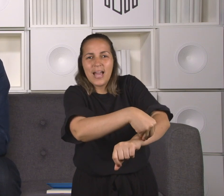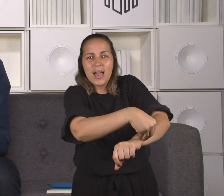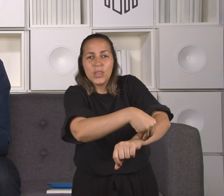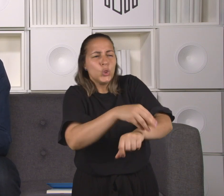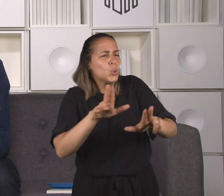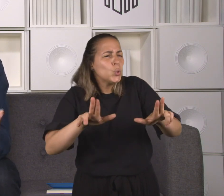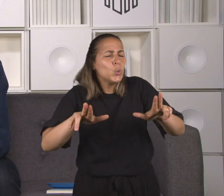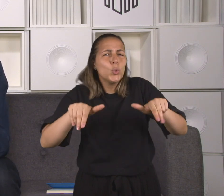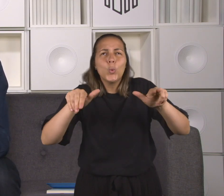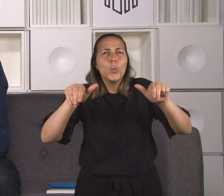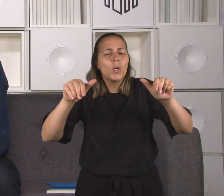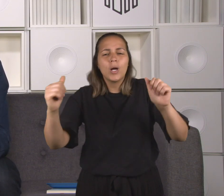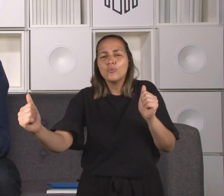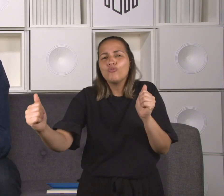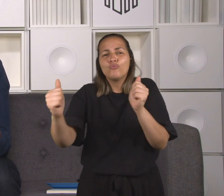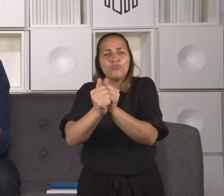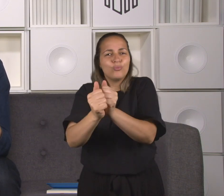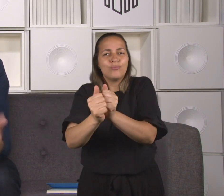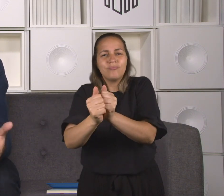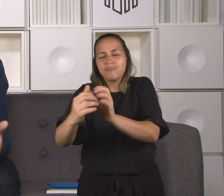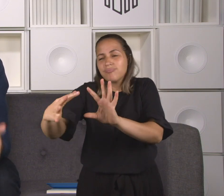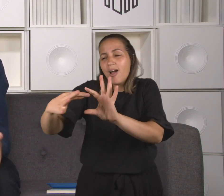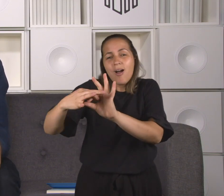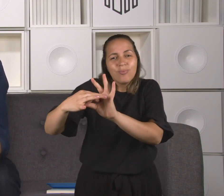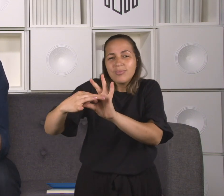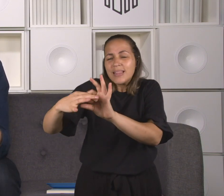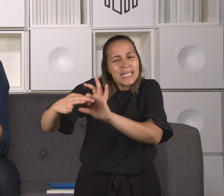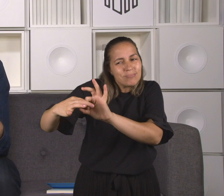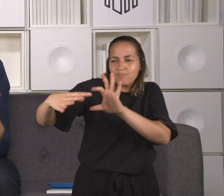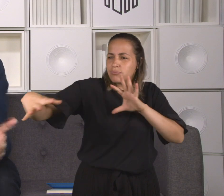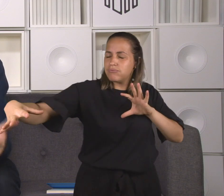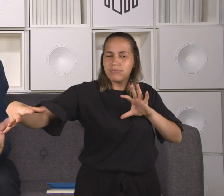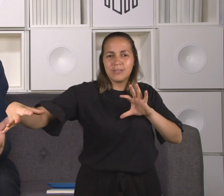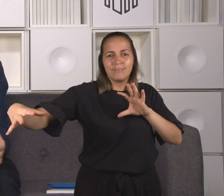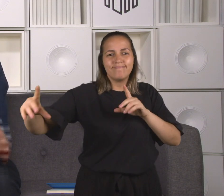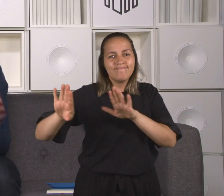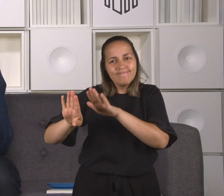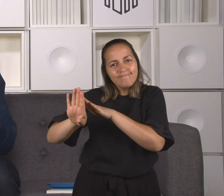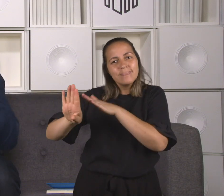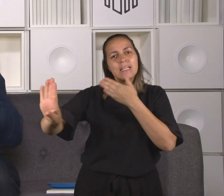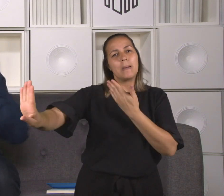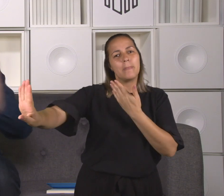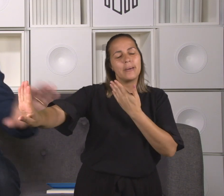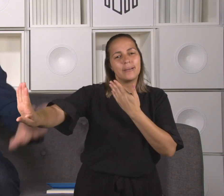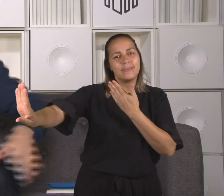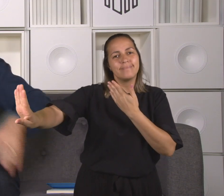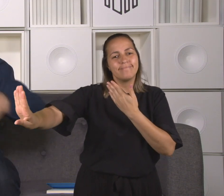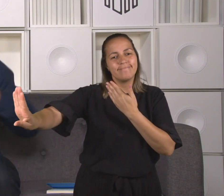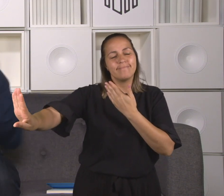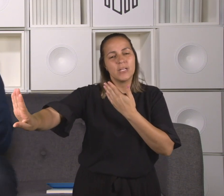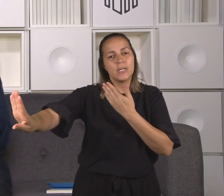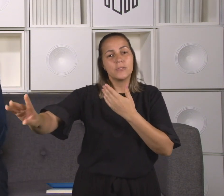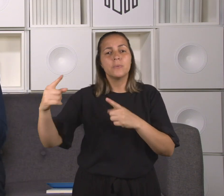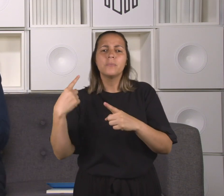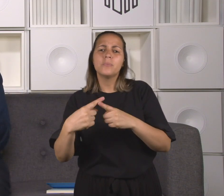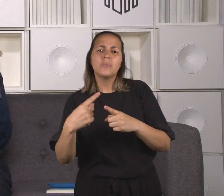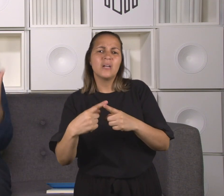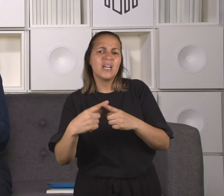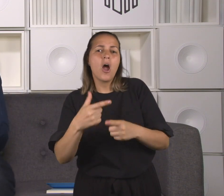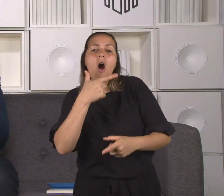Eles estavam à margem, eles estavam segregados, eles estavam excluídos, eles eram considerados impuros, eles estavam